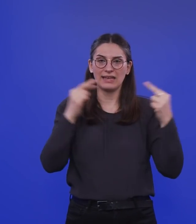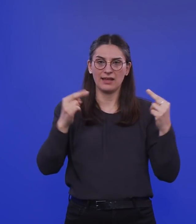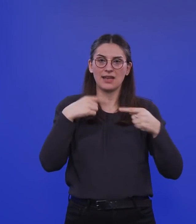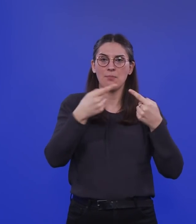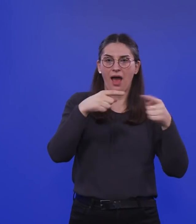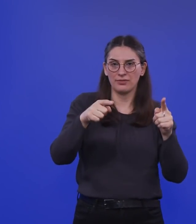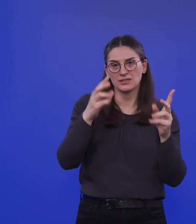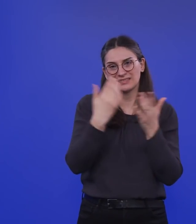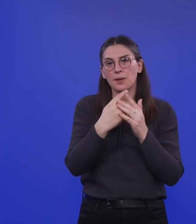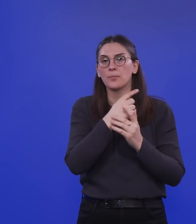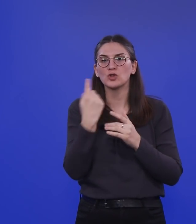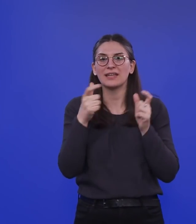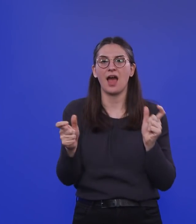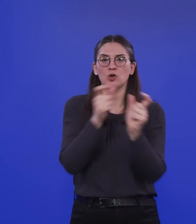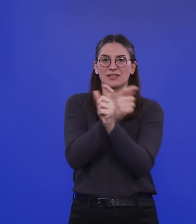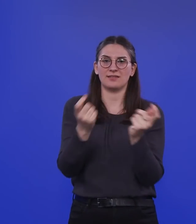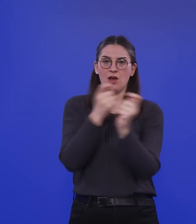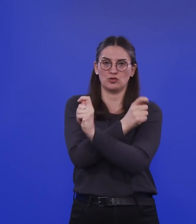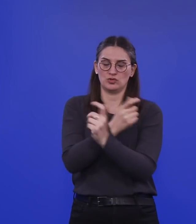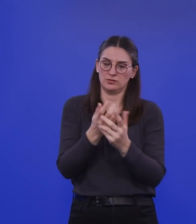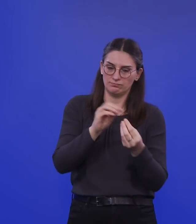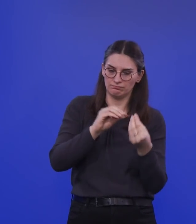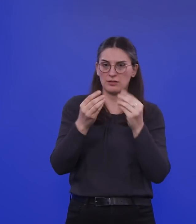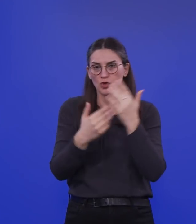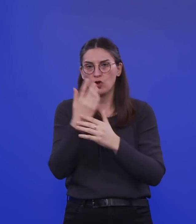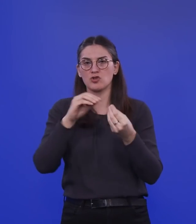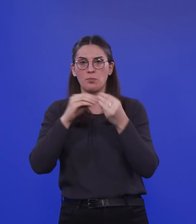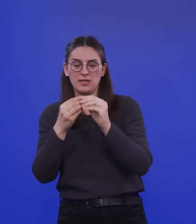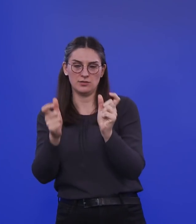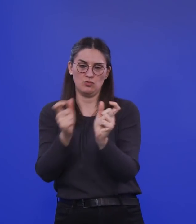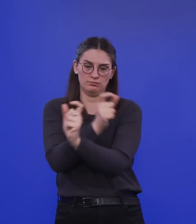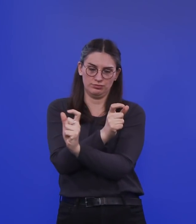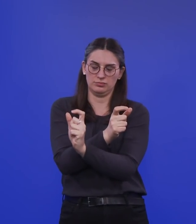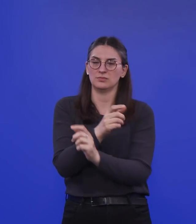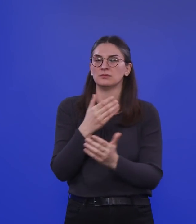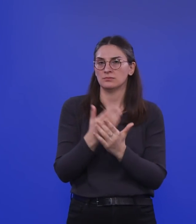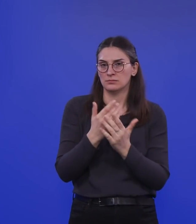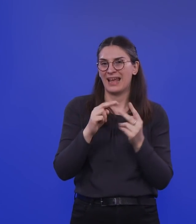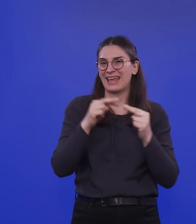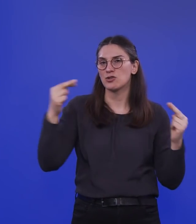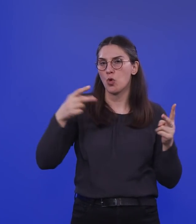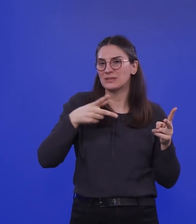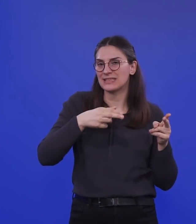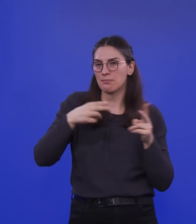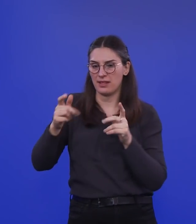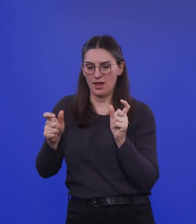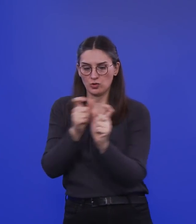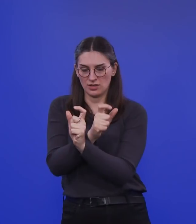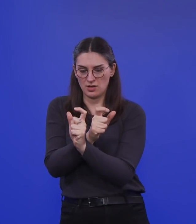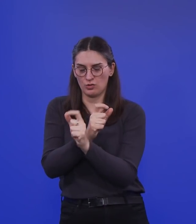ausgetauscht durch Reassortation, also durch eine Neukombination der Genomsegmente des Influenza-Virus. Da gibt es ja